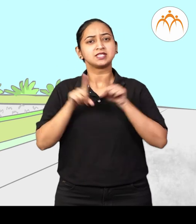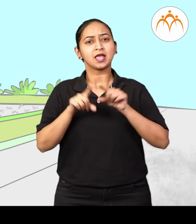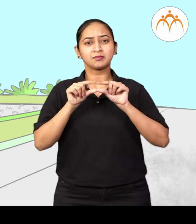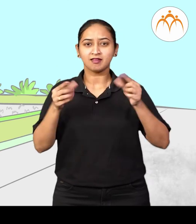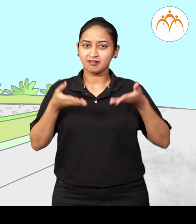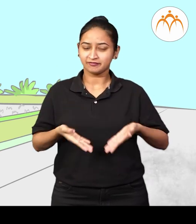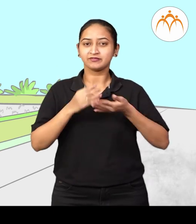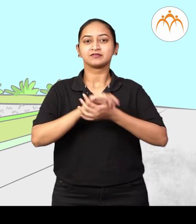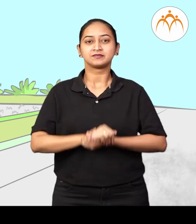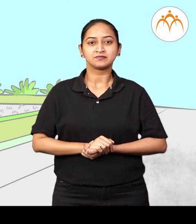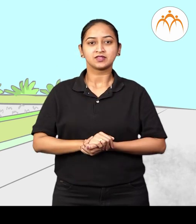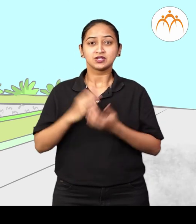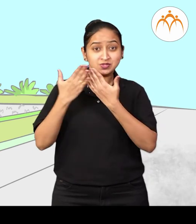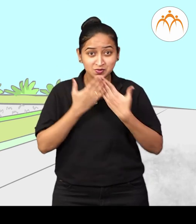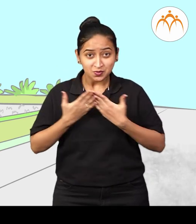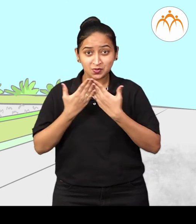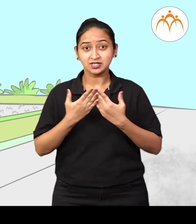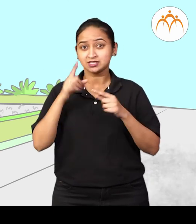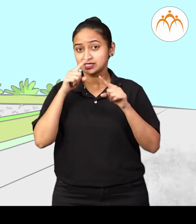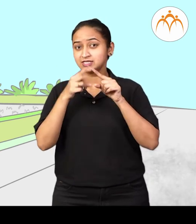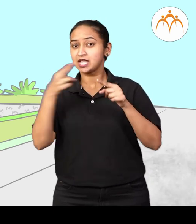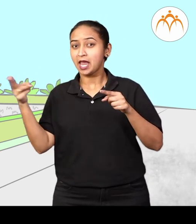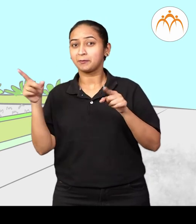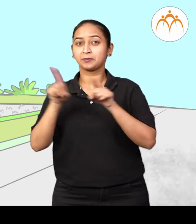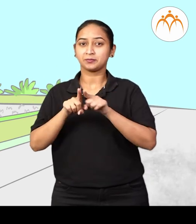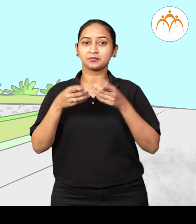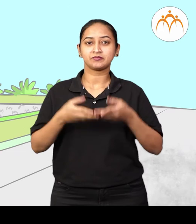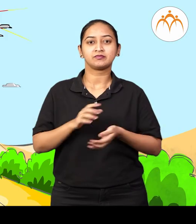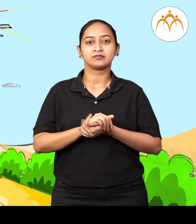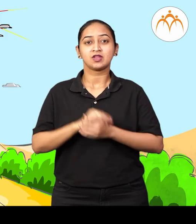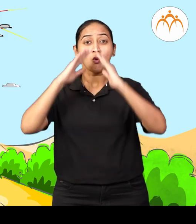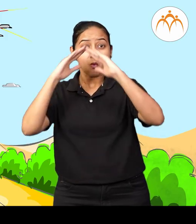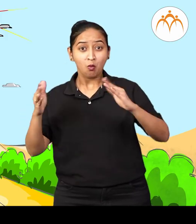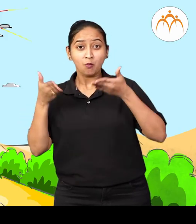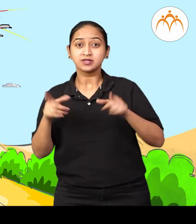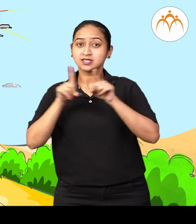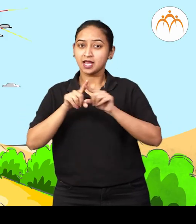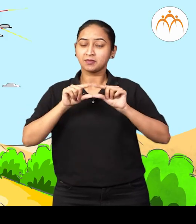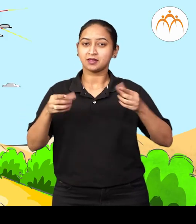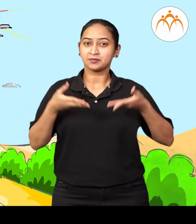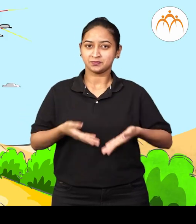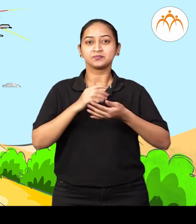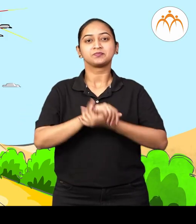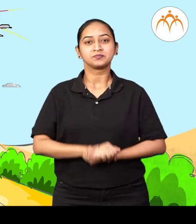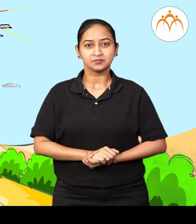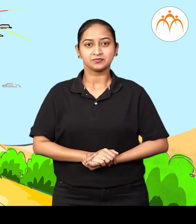कन्या, शाला, विद्याले, घर, भुवन, क्युवा,